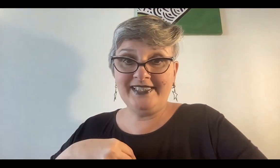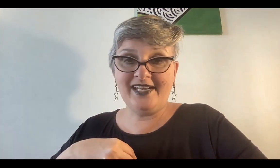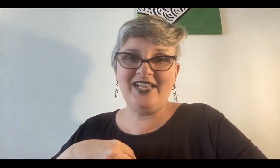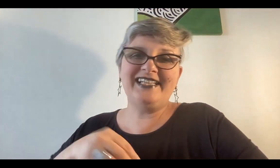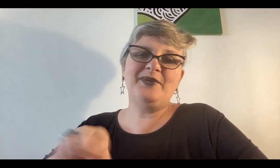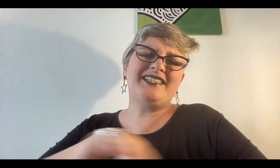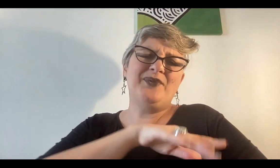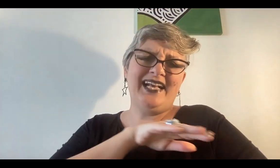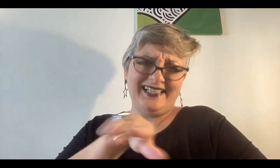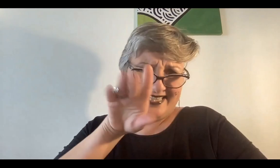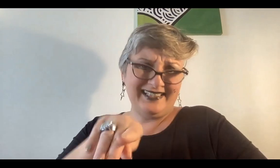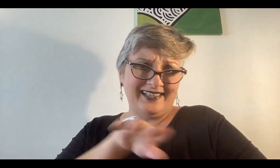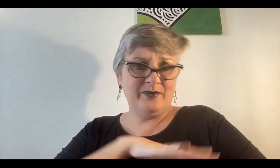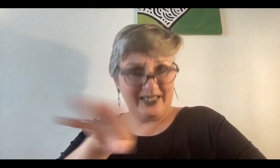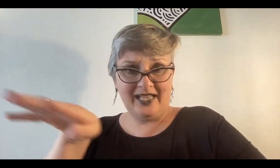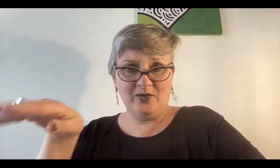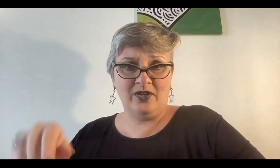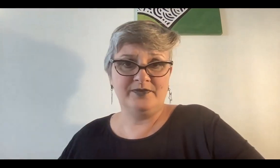interno y acá te voy a decir una que siéntate no te quedes de culo